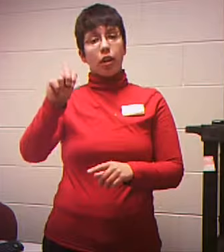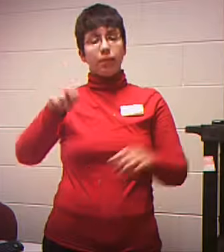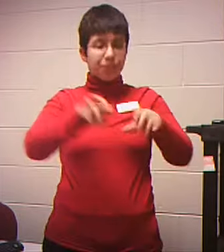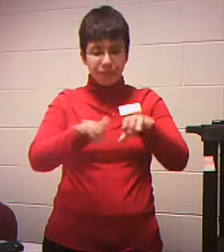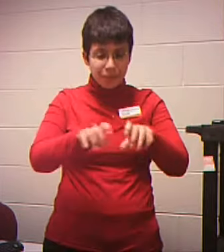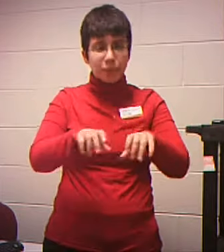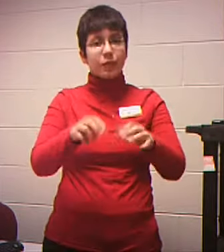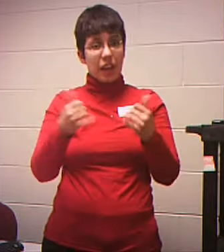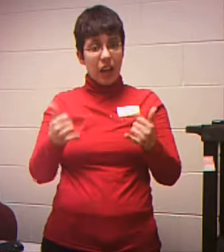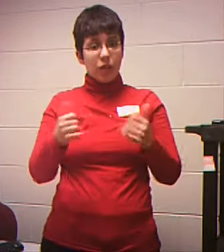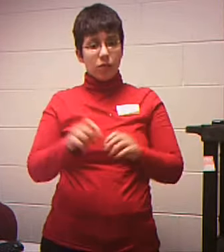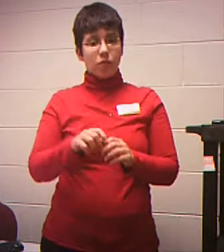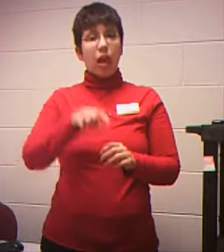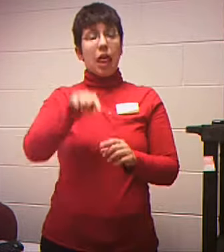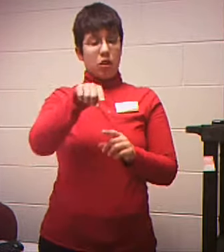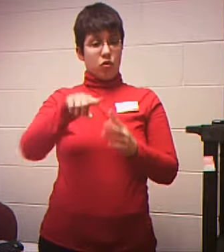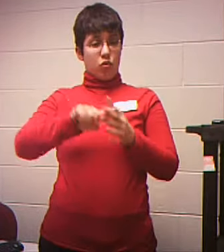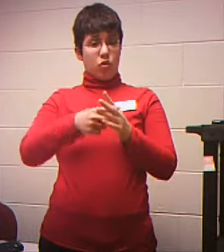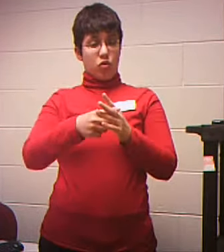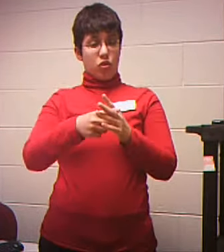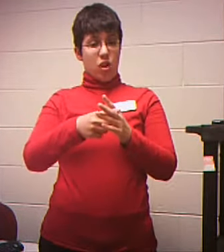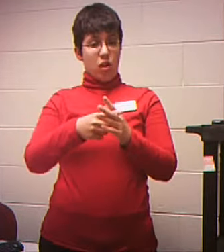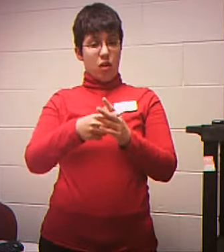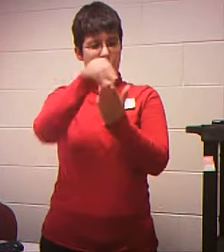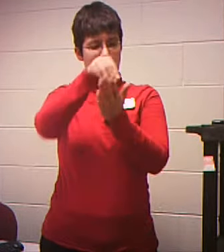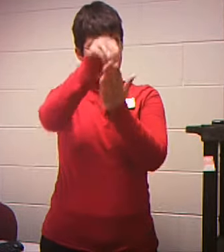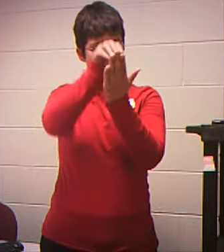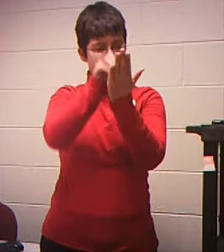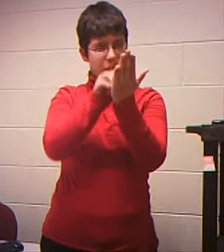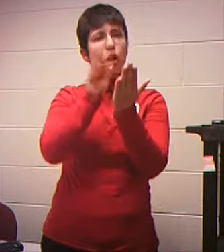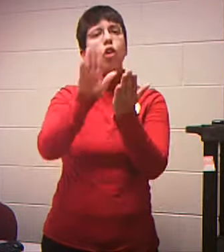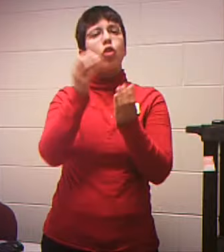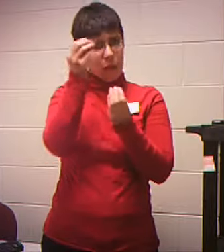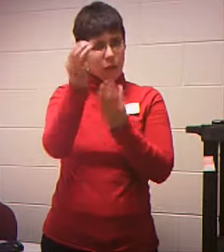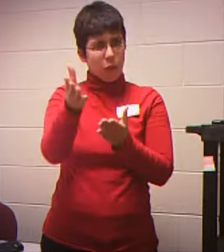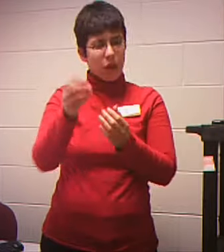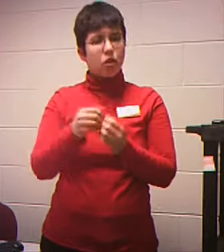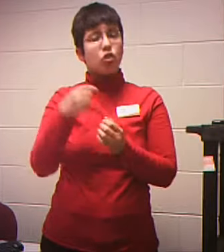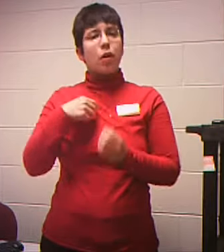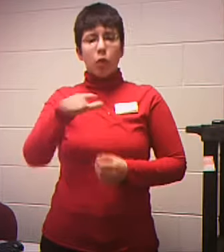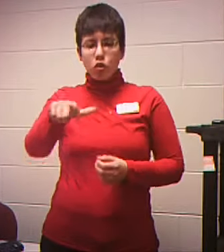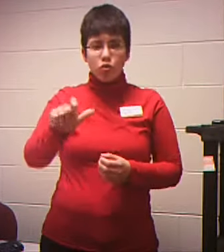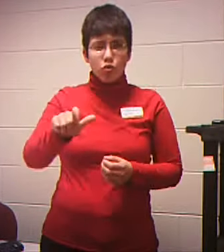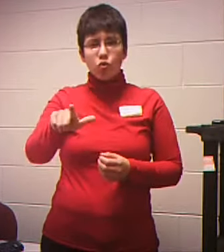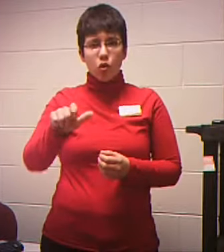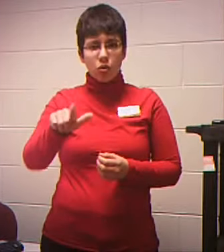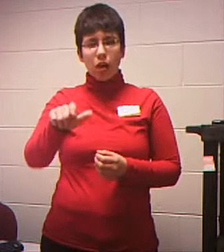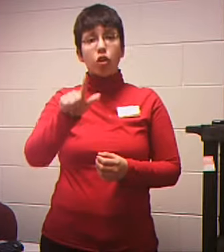And then this is where you start Filling out information So I'm going to scroll down You're going to put your legal name Middle